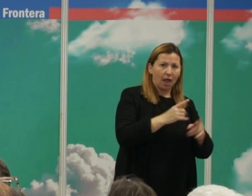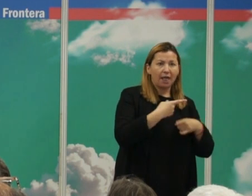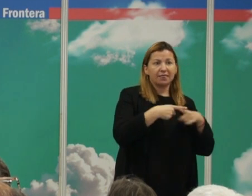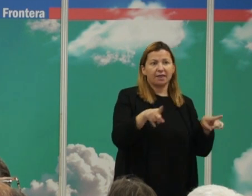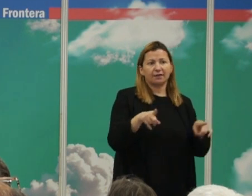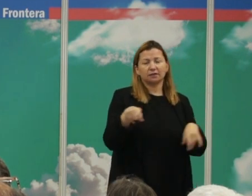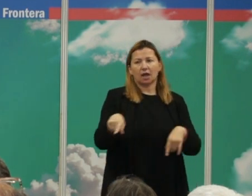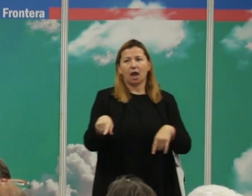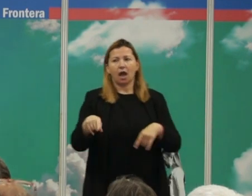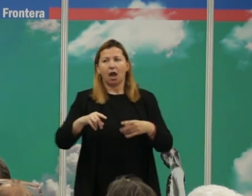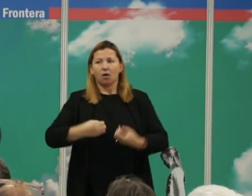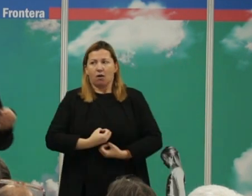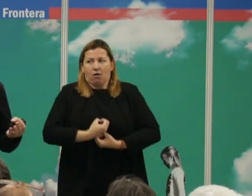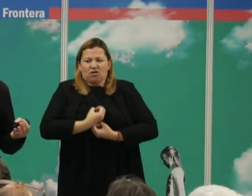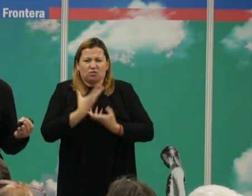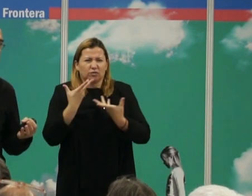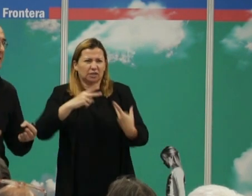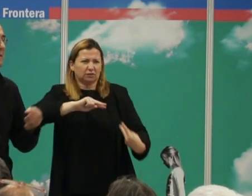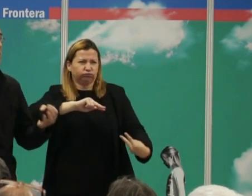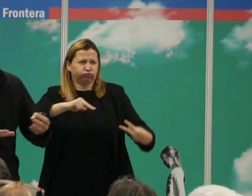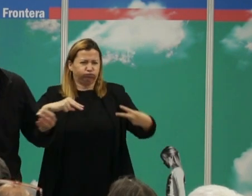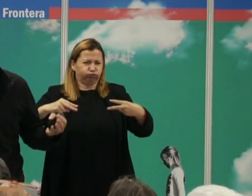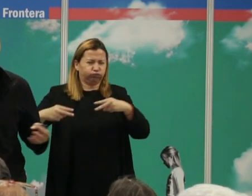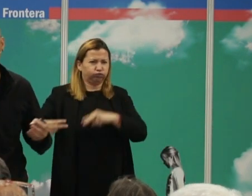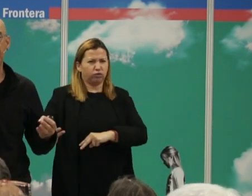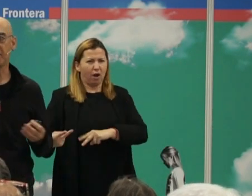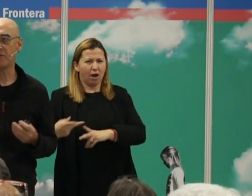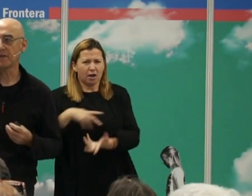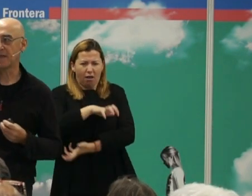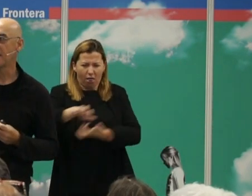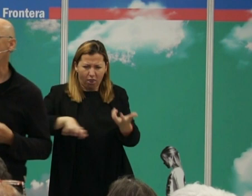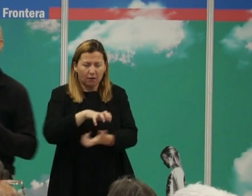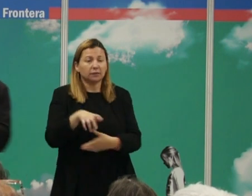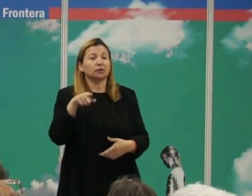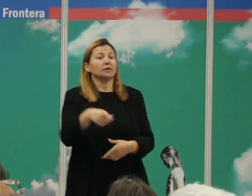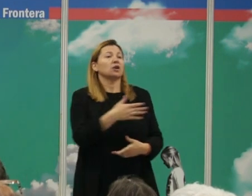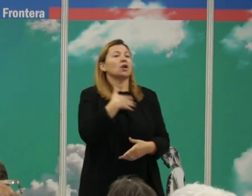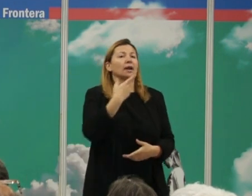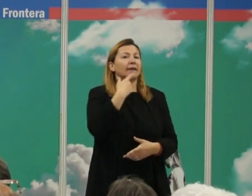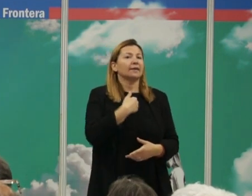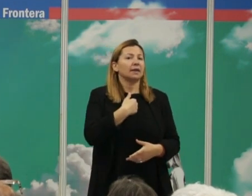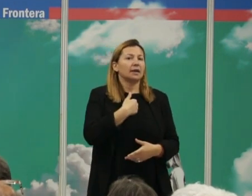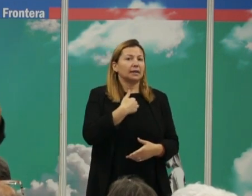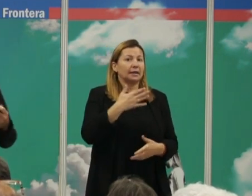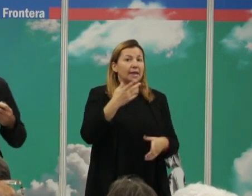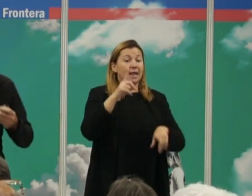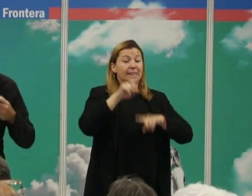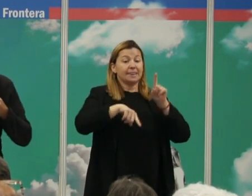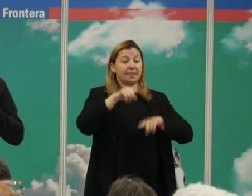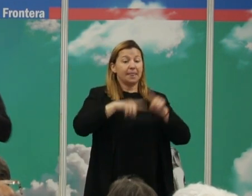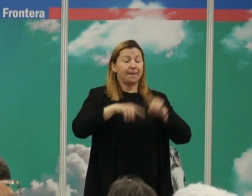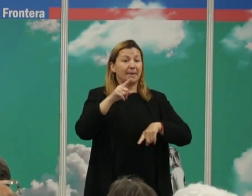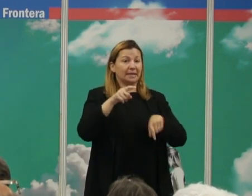mismo que que exprese heredabilidad. Que esté determinado genéticamente, pues lo que viene a decirnos es que la expresión del rasgo en nuestro organismo